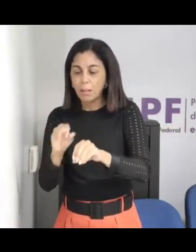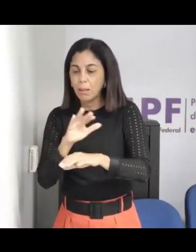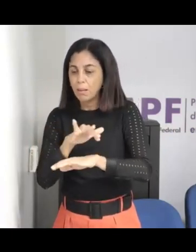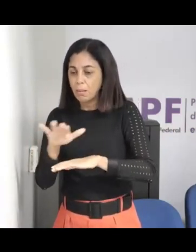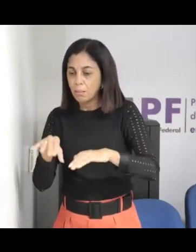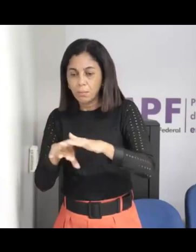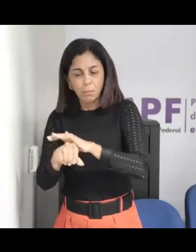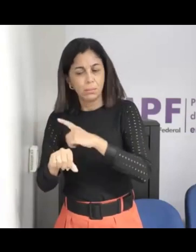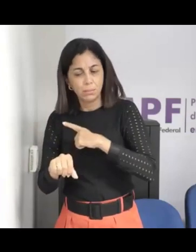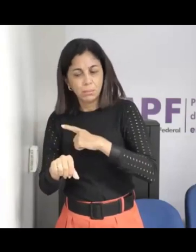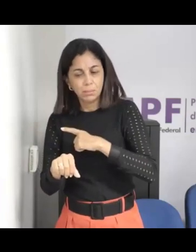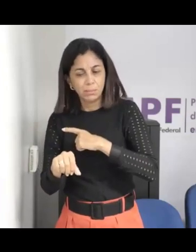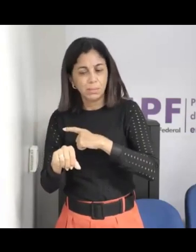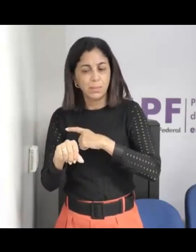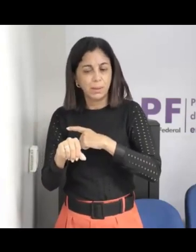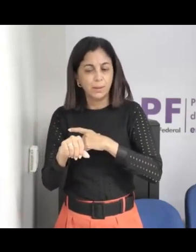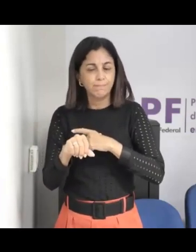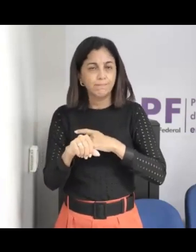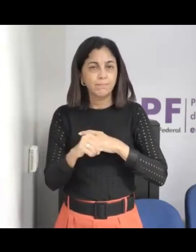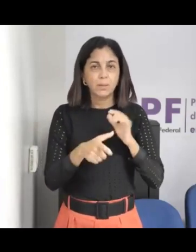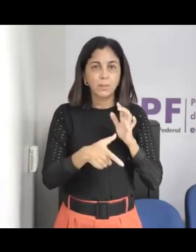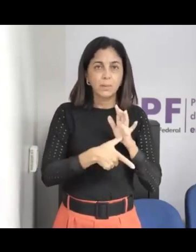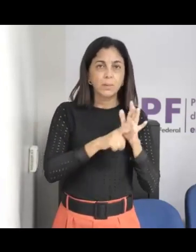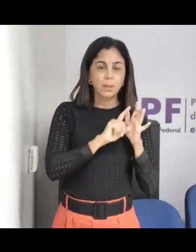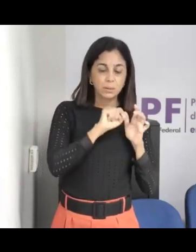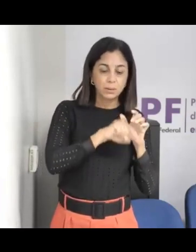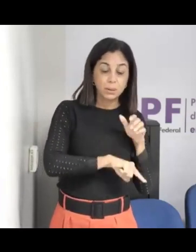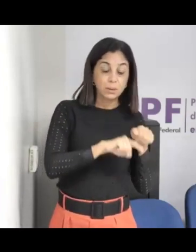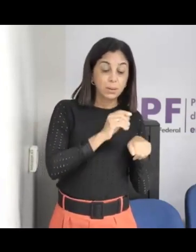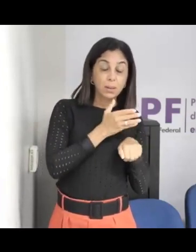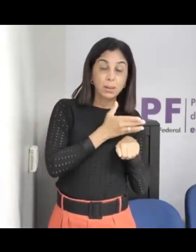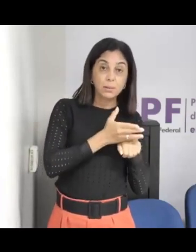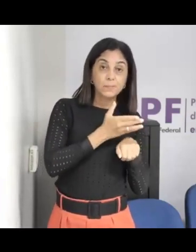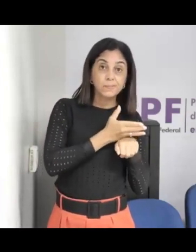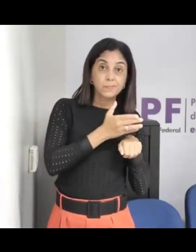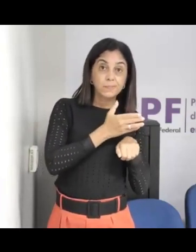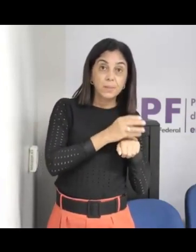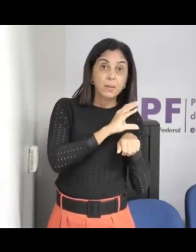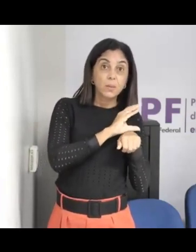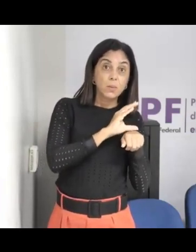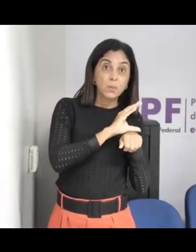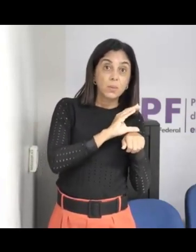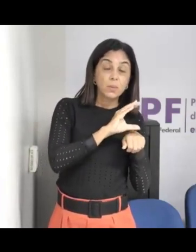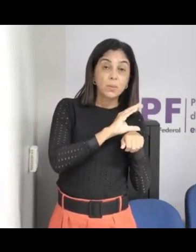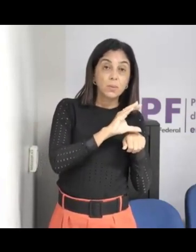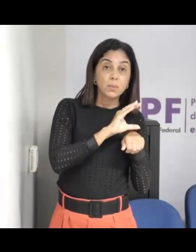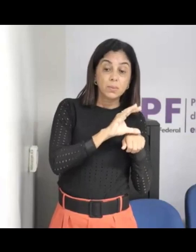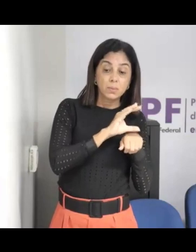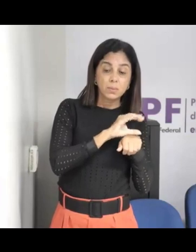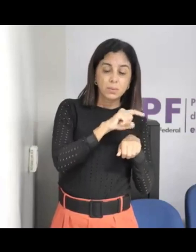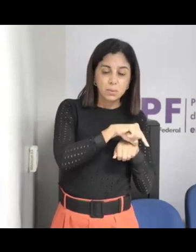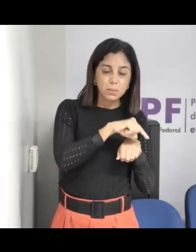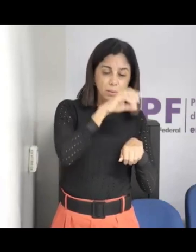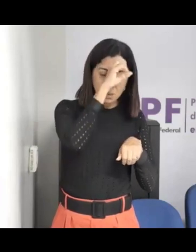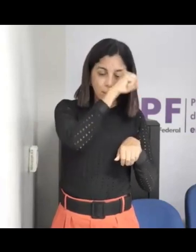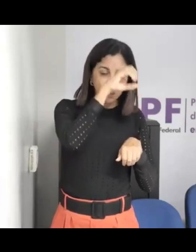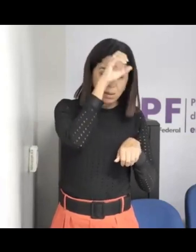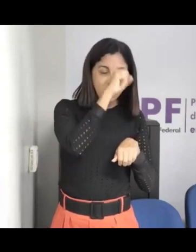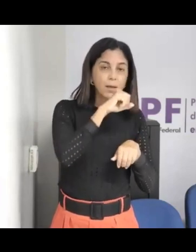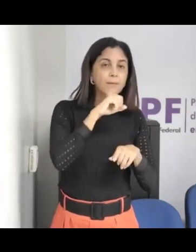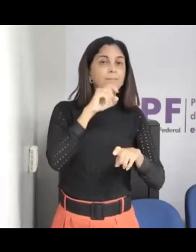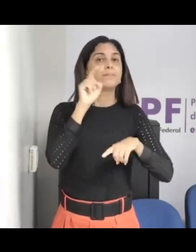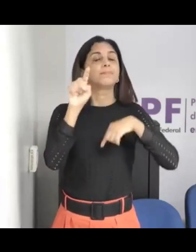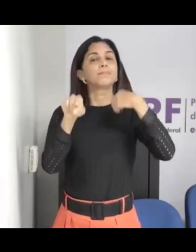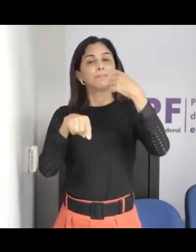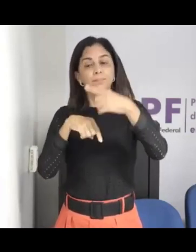familiares, então os educadores nossos, eles têm todo um treinamento em proteção infantil, em salvaguarda infantil